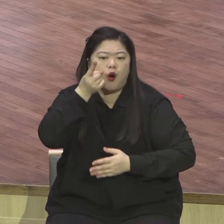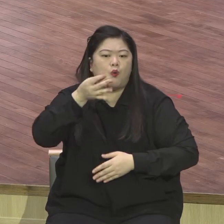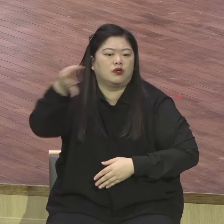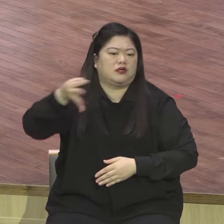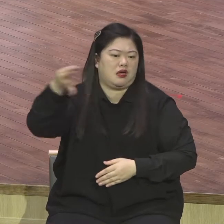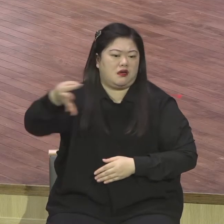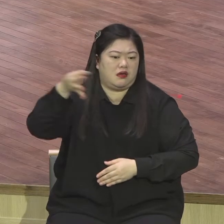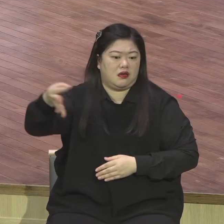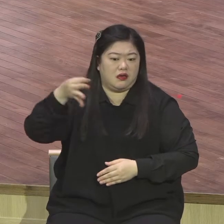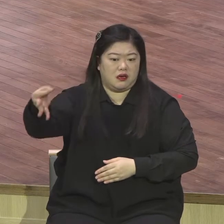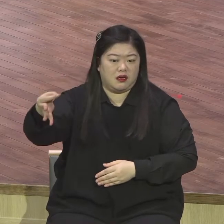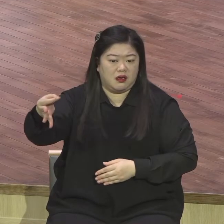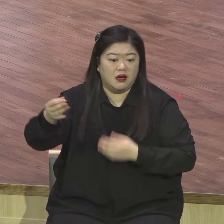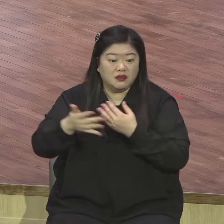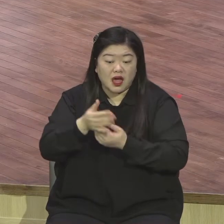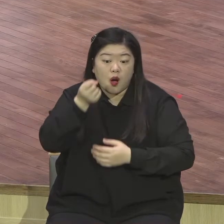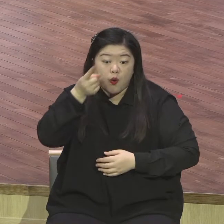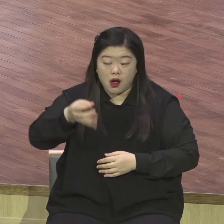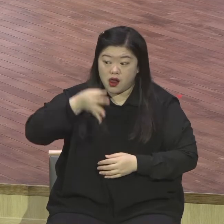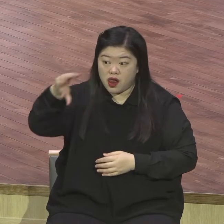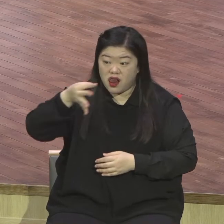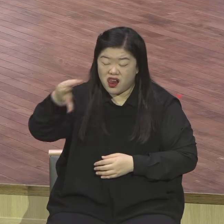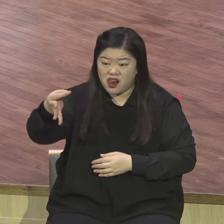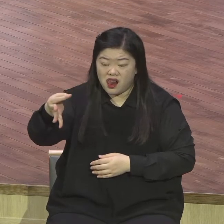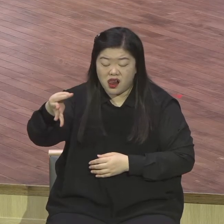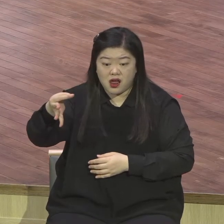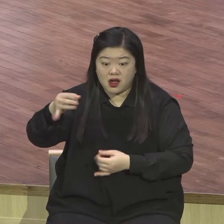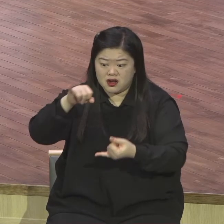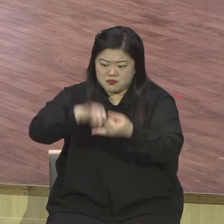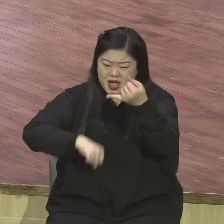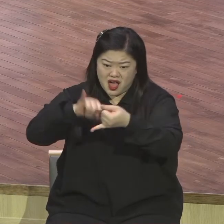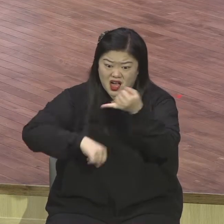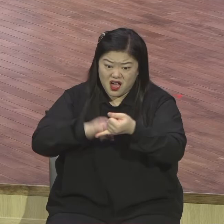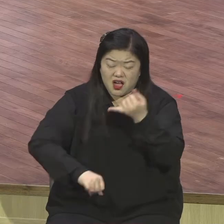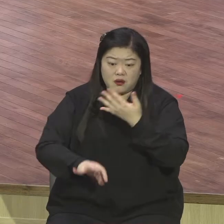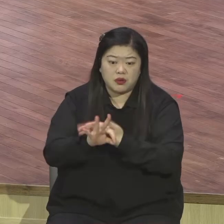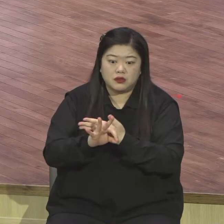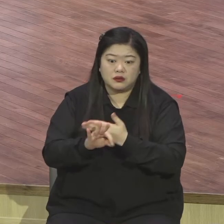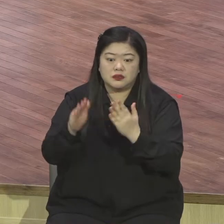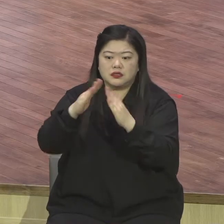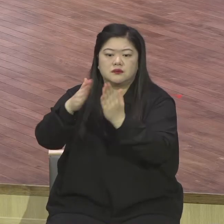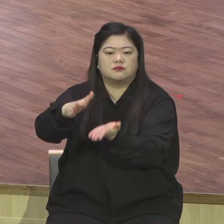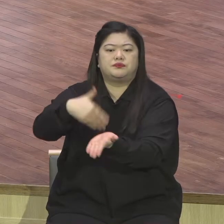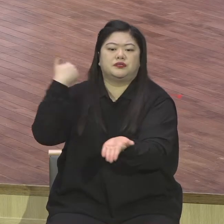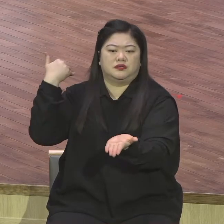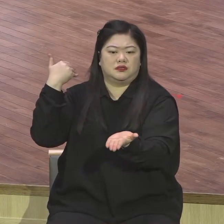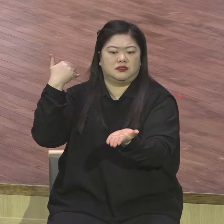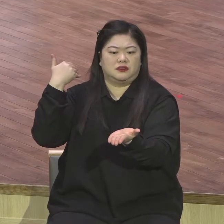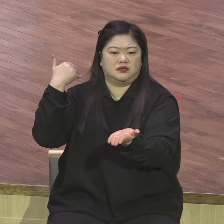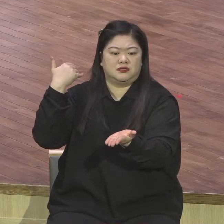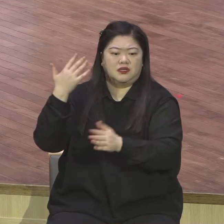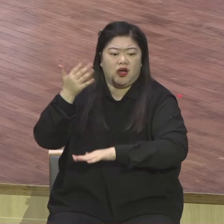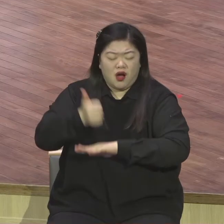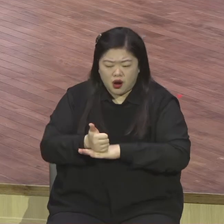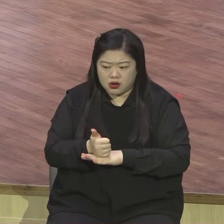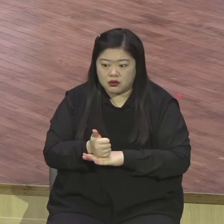돼요. 집을 비워줘야 되기 때문에 이분들은 사는 게 한 달 한 달 살아요. 그래 주거비에요. 주거비에요. 일주일에